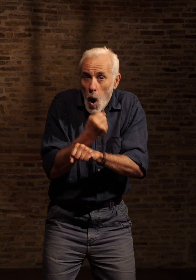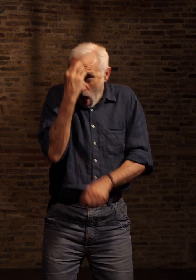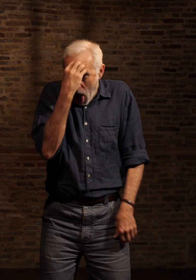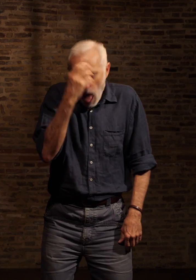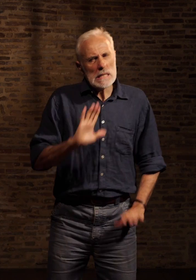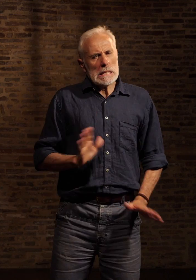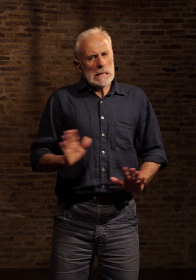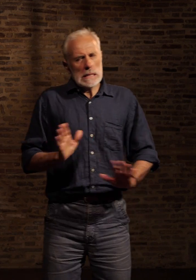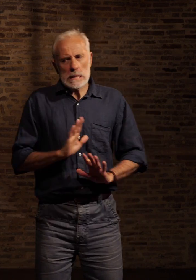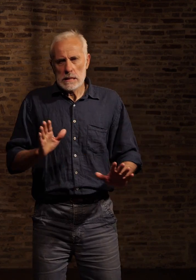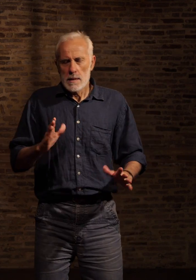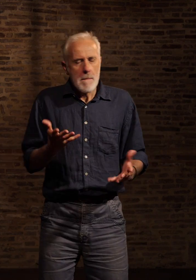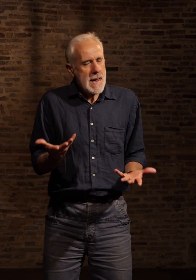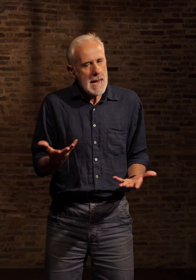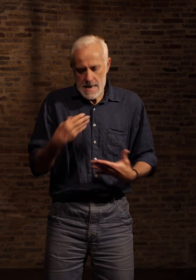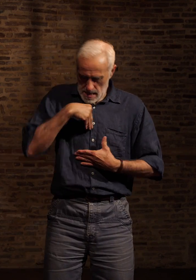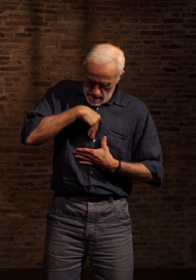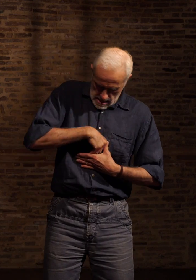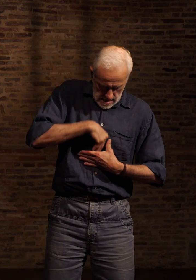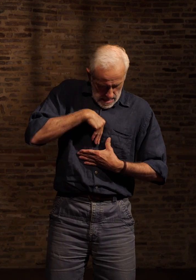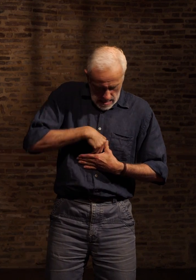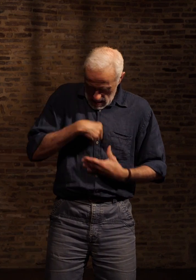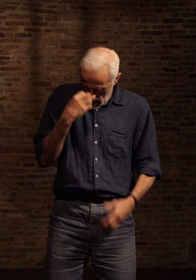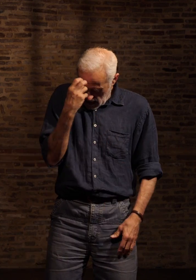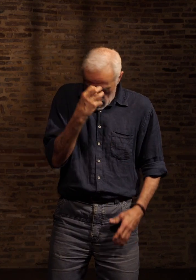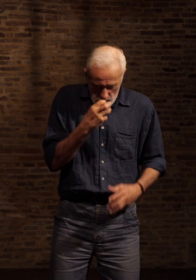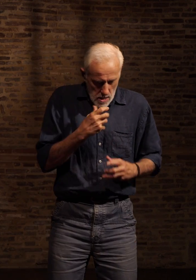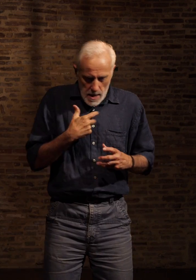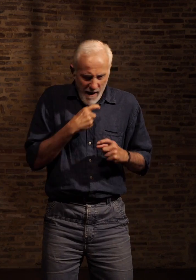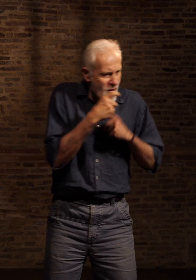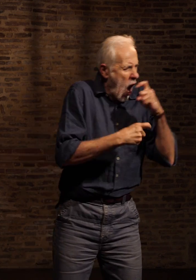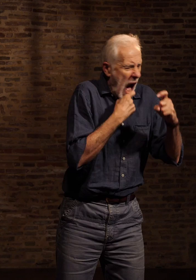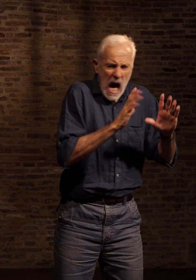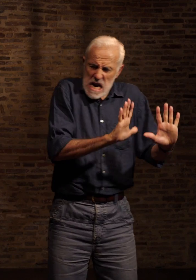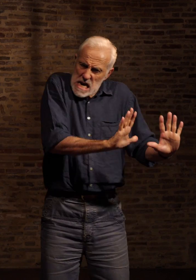Mais dans mon fort intérieur, je ressentais le besoin de quelque chose d'autre Que cette violence permanente